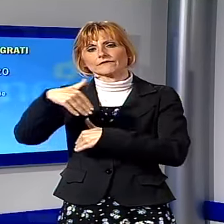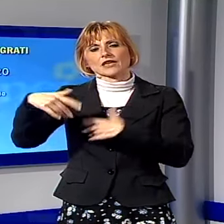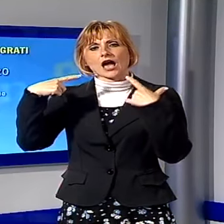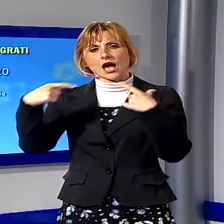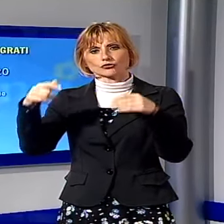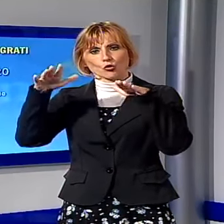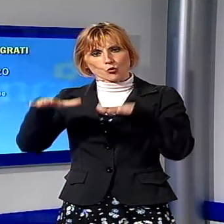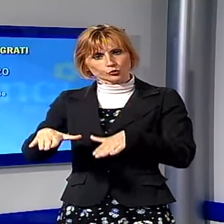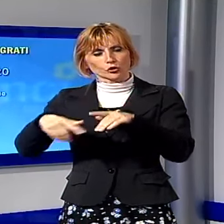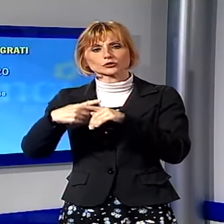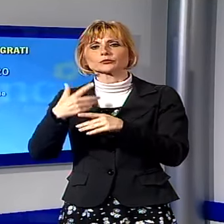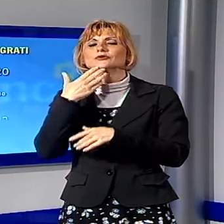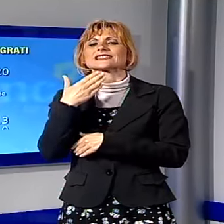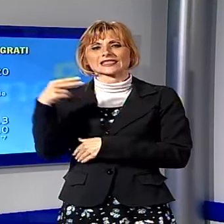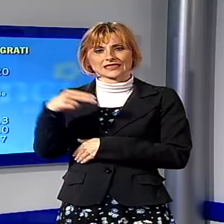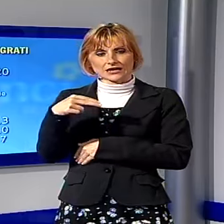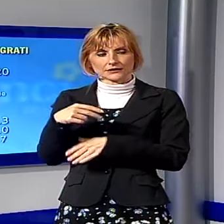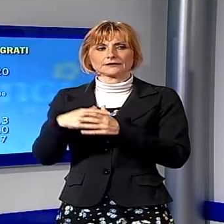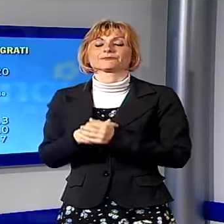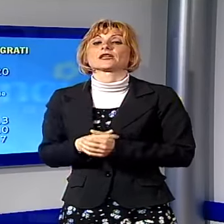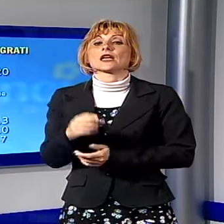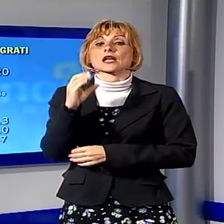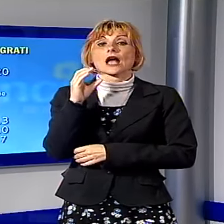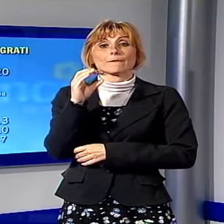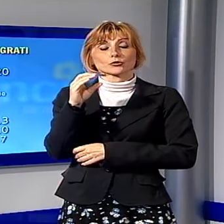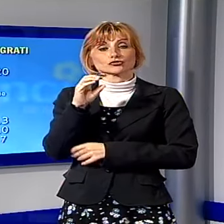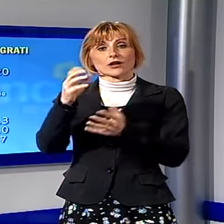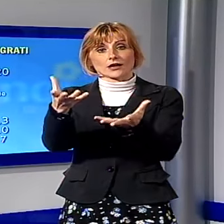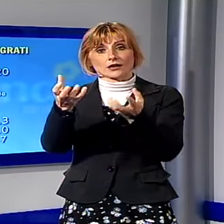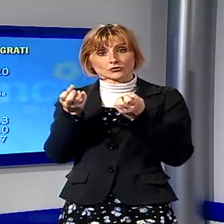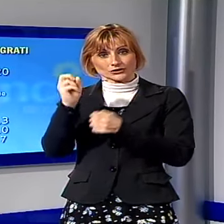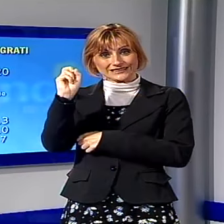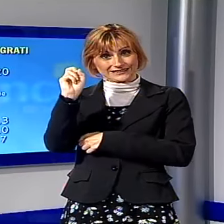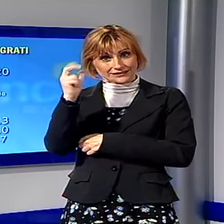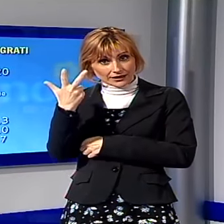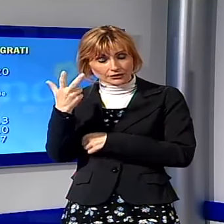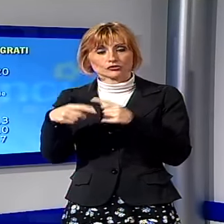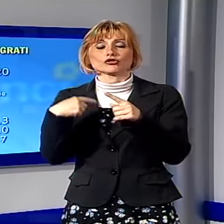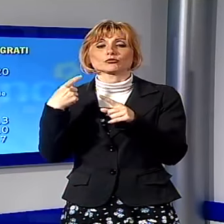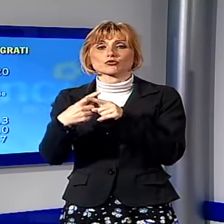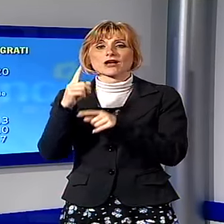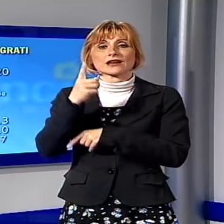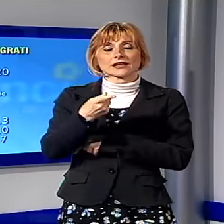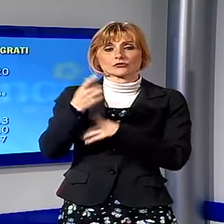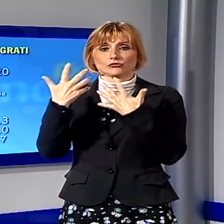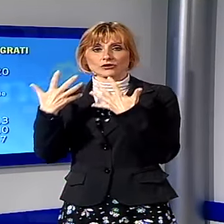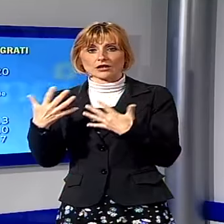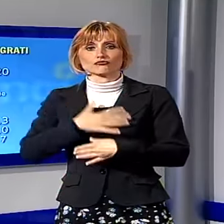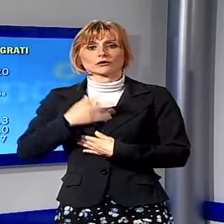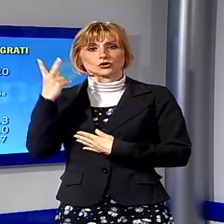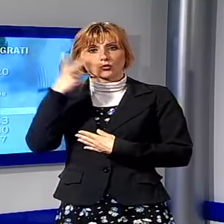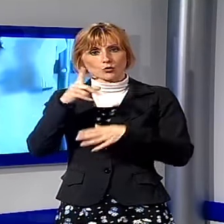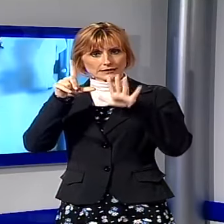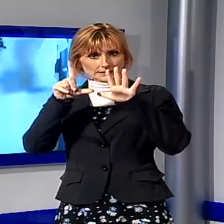e sulla Sarzanese a Sant'Anna. A Camporgiano sono stati accolti 13 immigrati, a Gallicano 10 e a Bagni di Lucca 7.